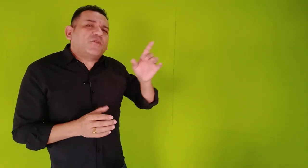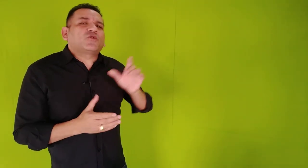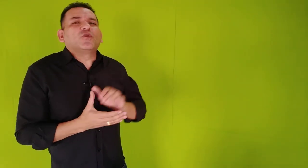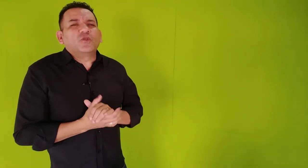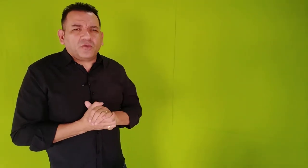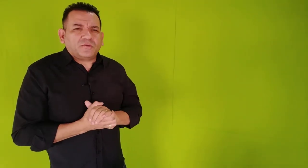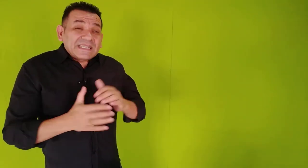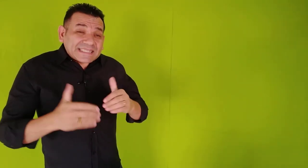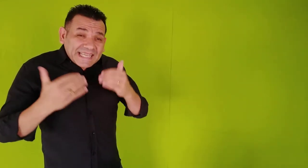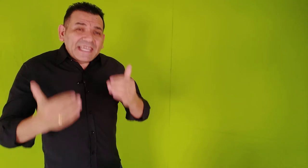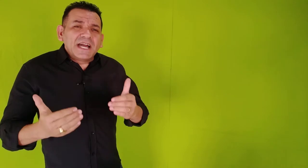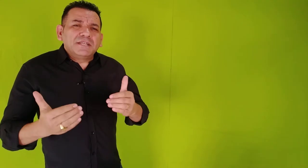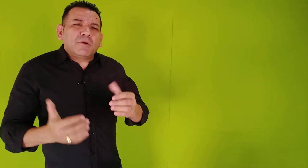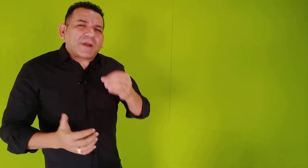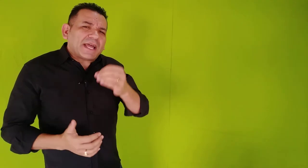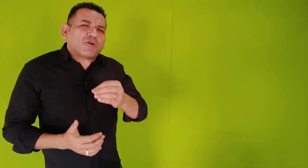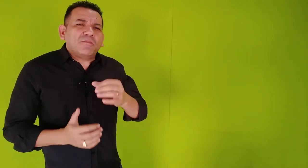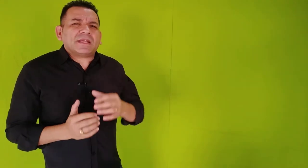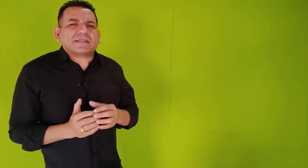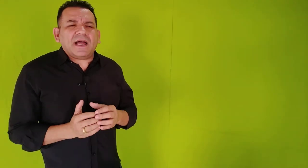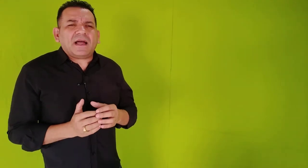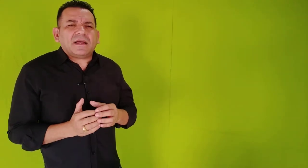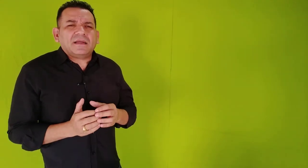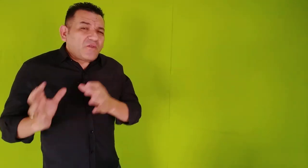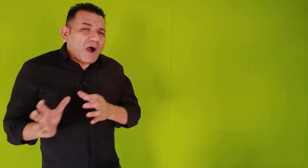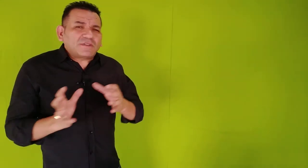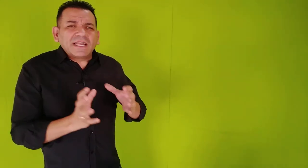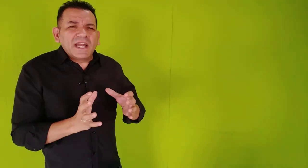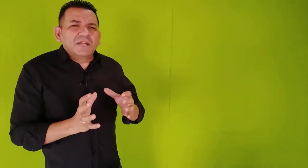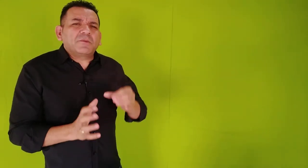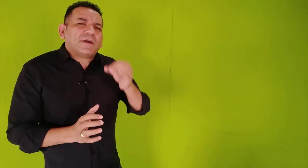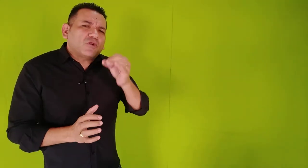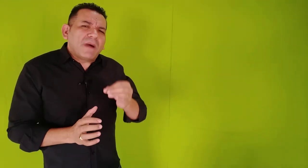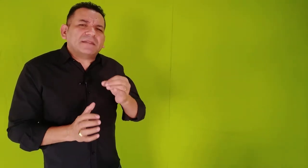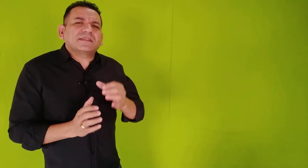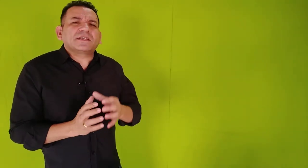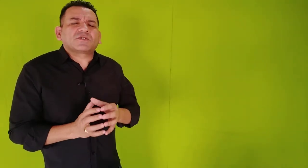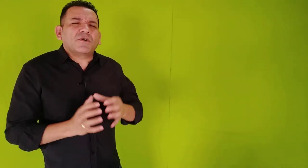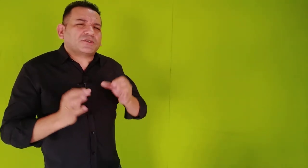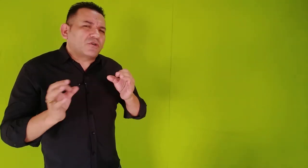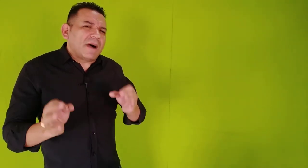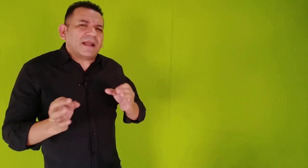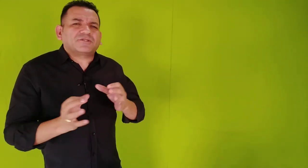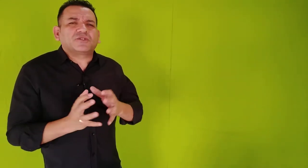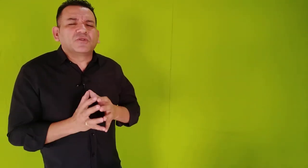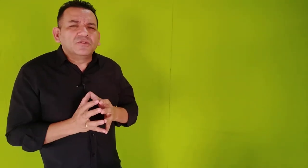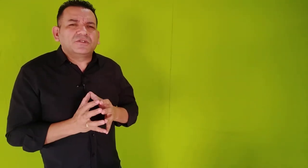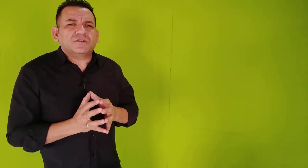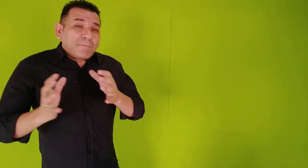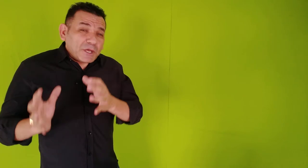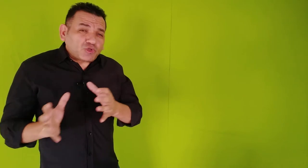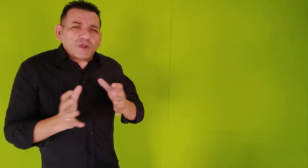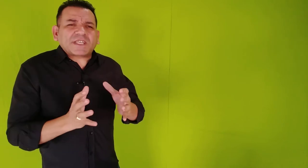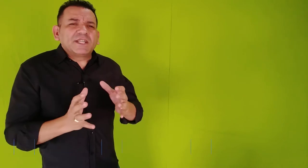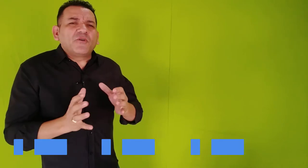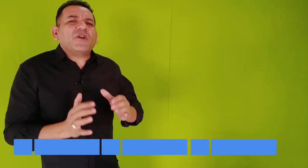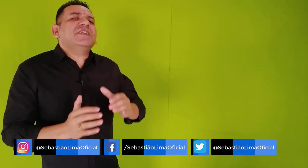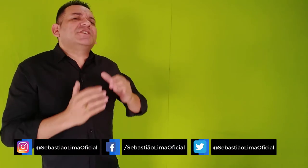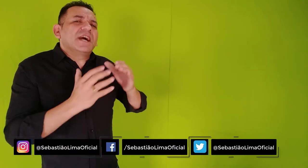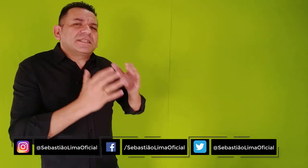futuro, sem ânimo para recomeçar, falta de ânimo para tomar decisões, tomar atitudes. Pessoas que não veem diante